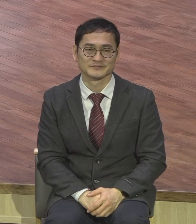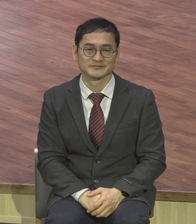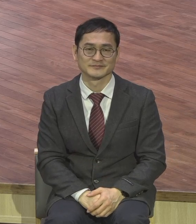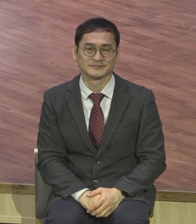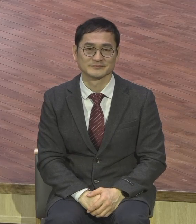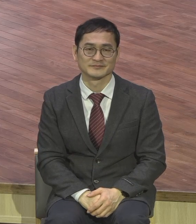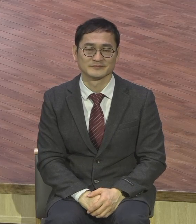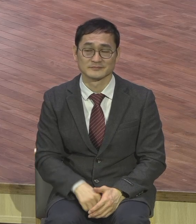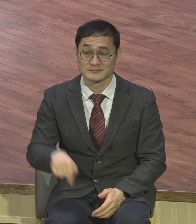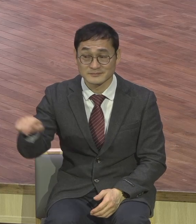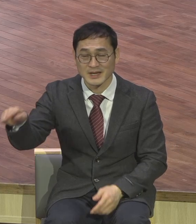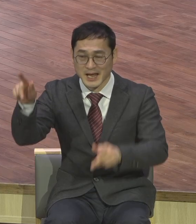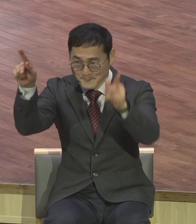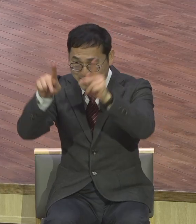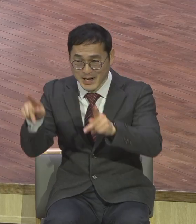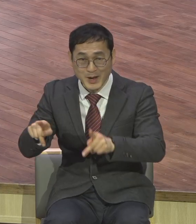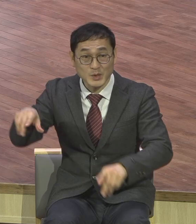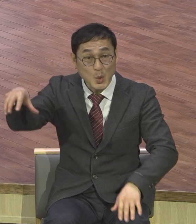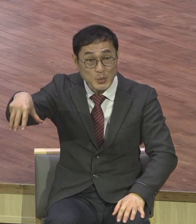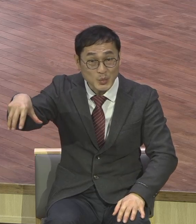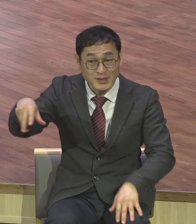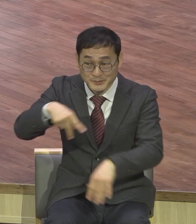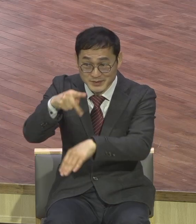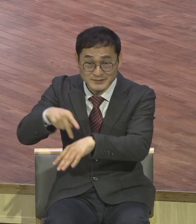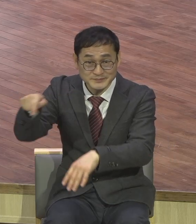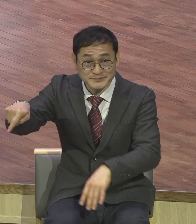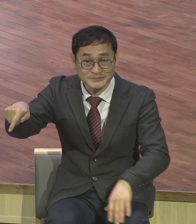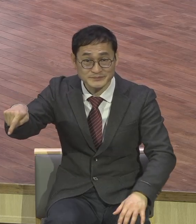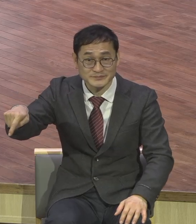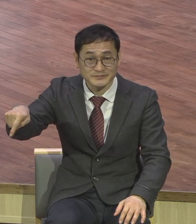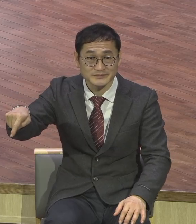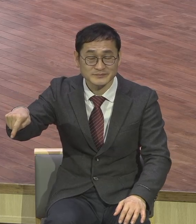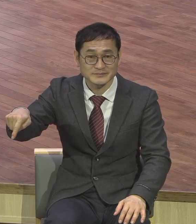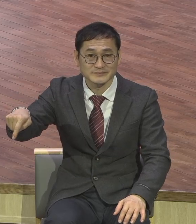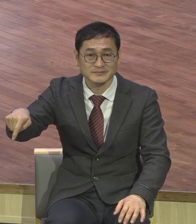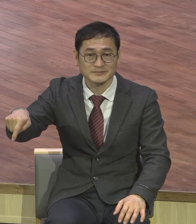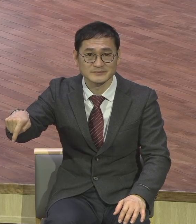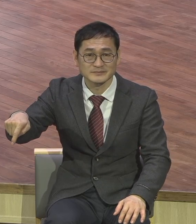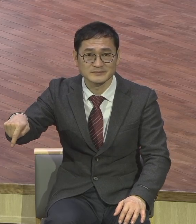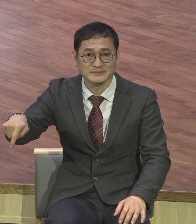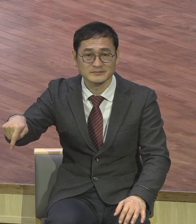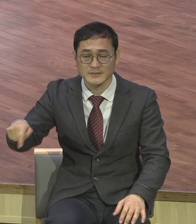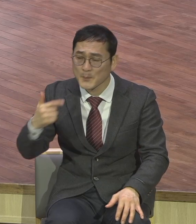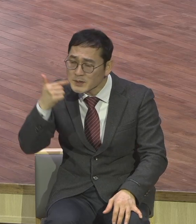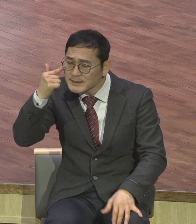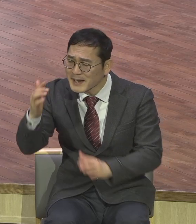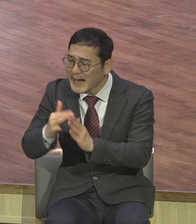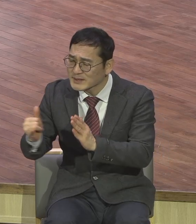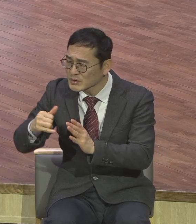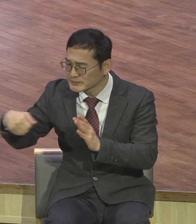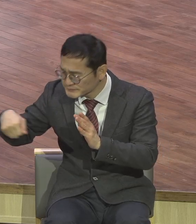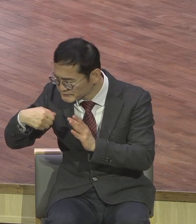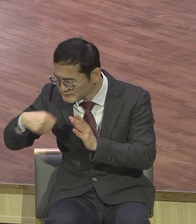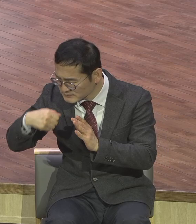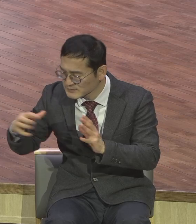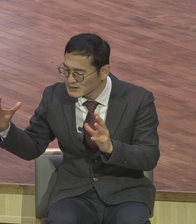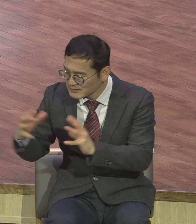된다니까 목사 먼저 가족이 식당에서 식사하면서 기도하는 모습을 본고요